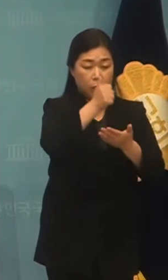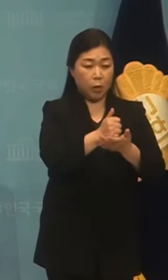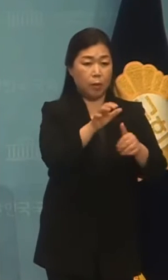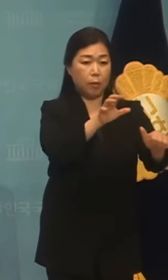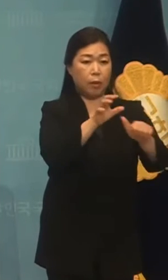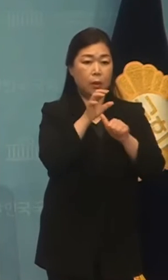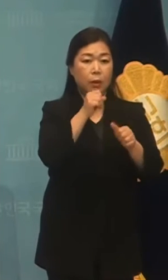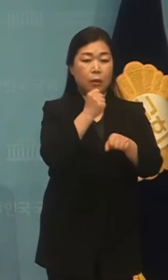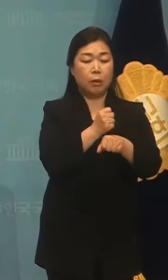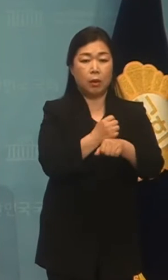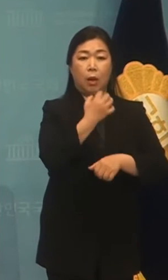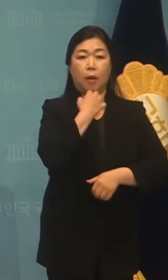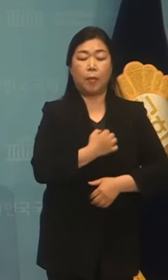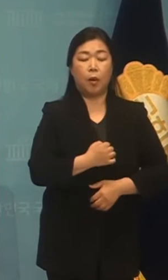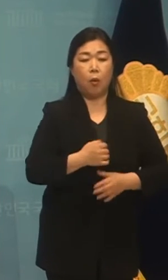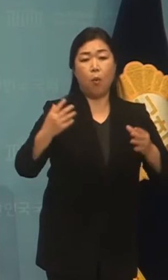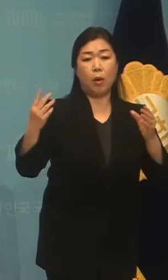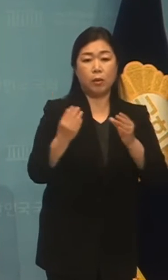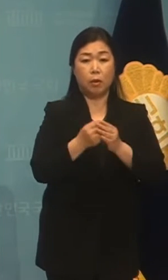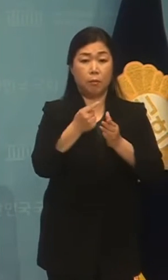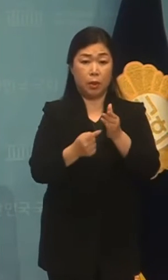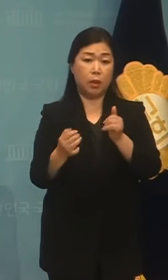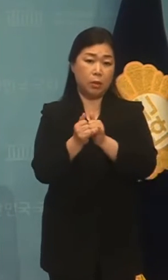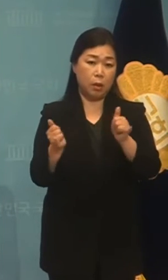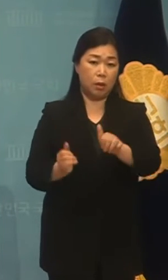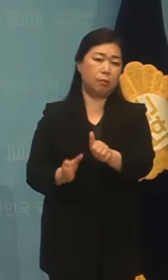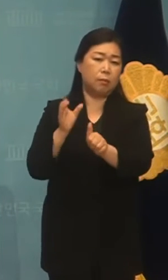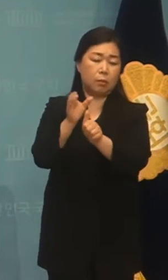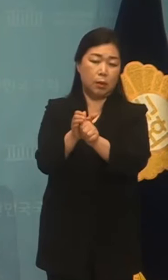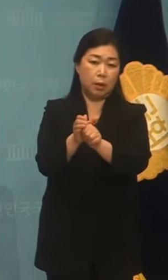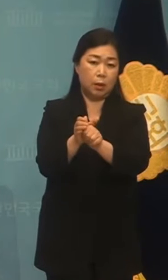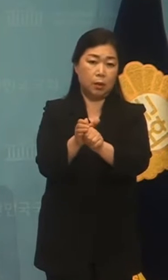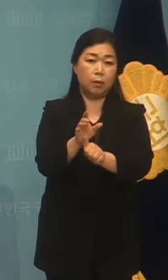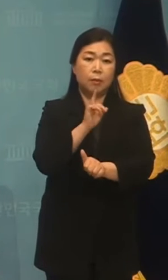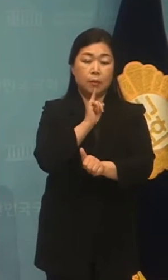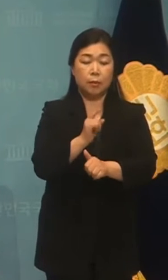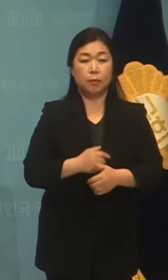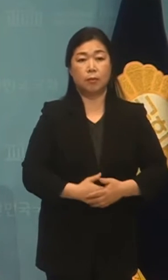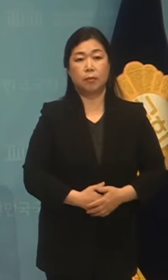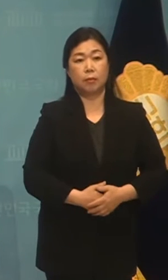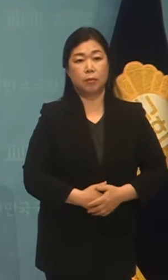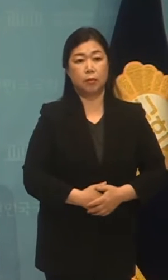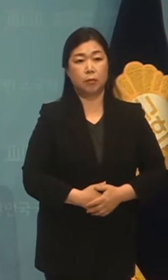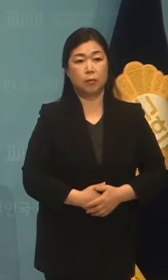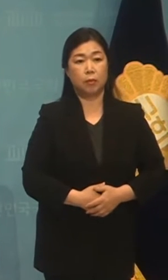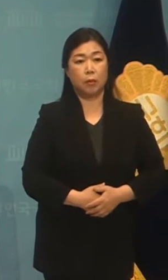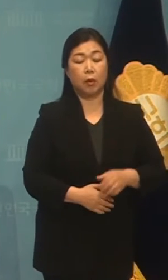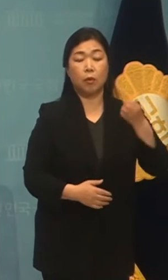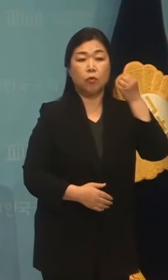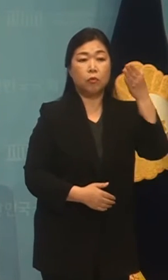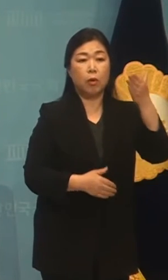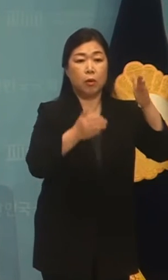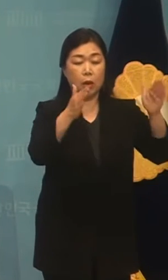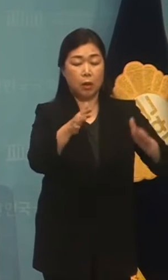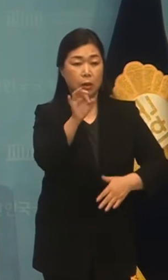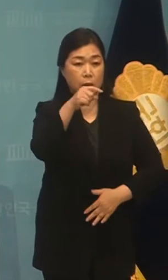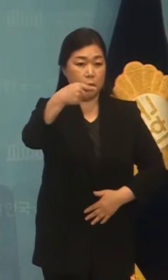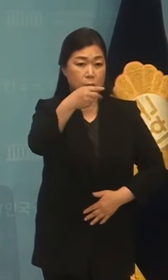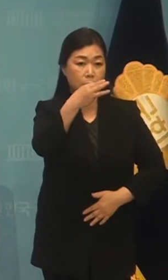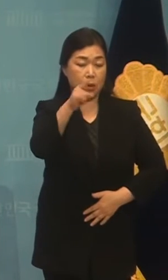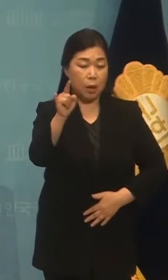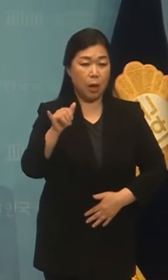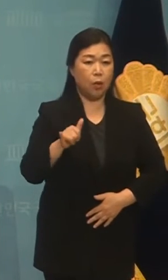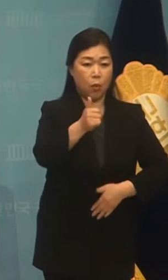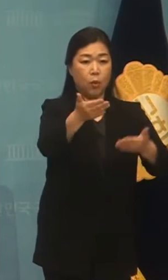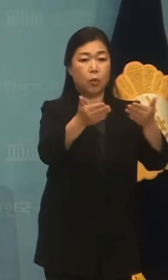인한 이익은 원전이 피자와 일가에 귀속되었다고 밝혔습니다. 지난 9개월 동안 이스타항공 노동자들